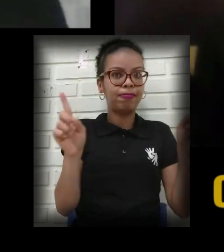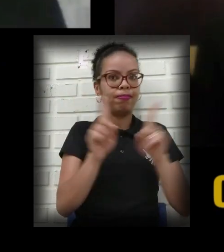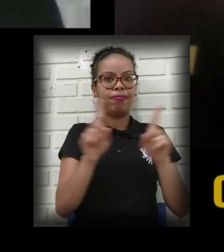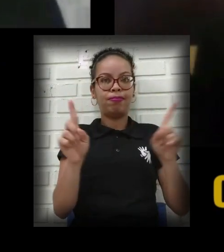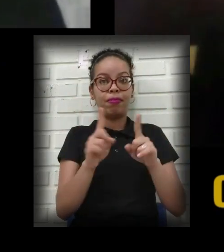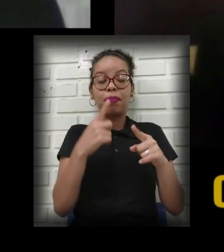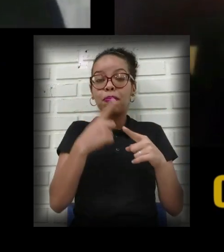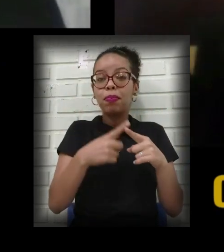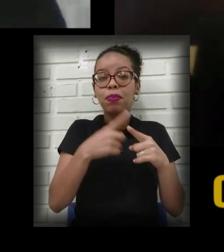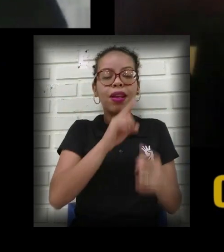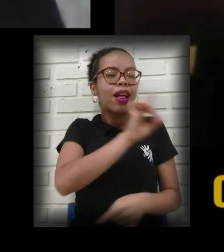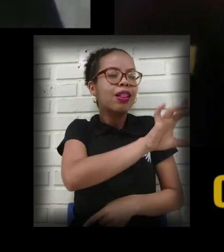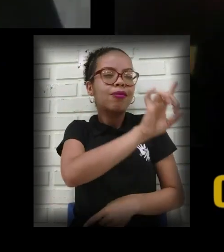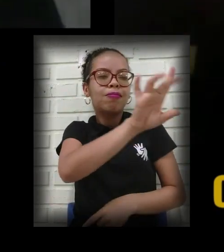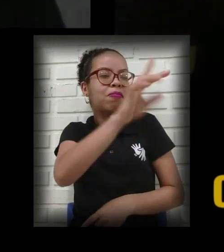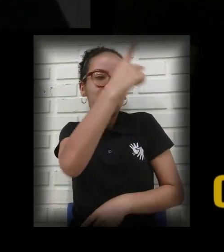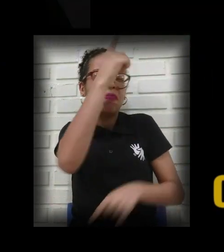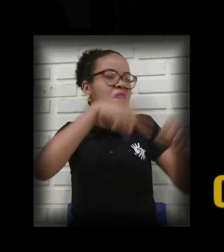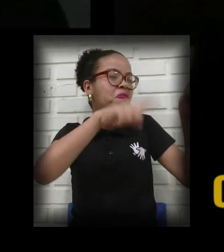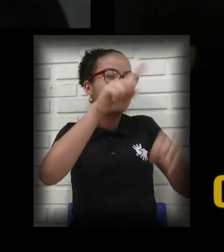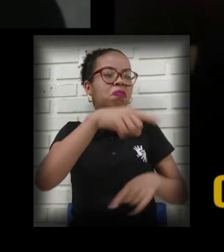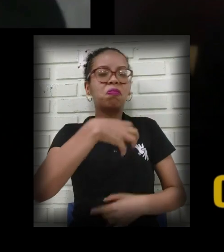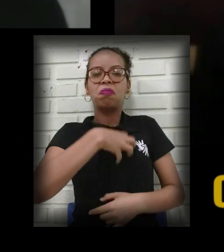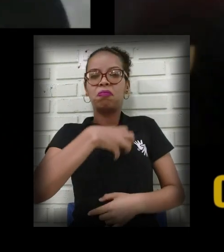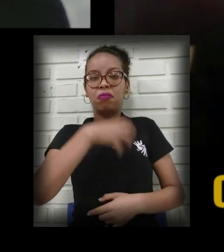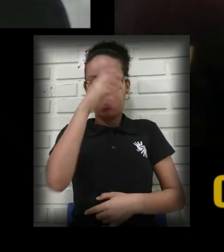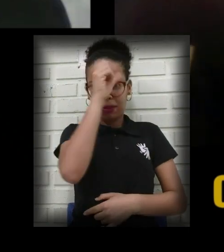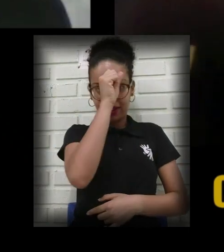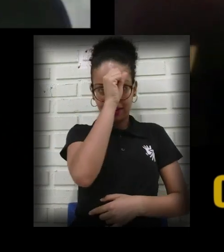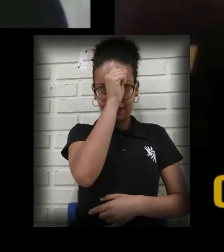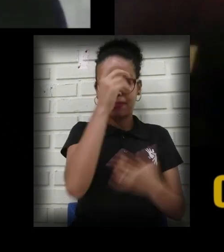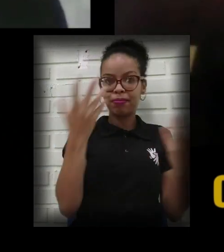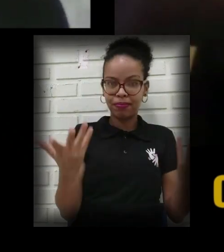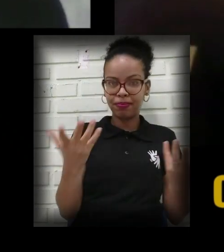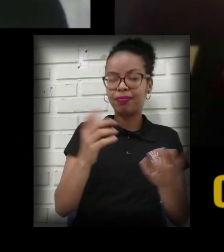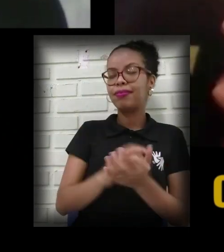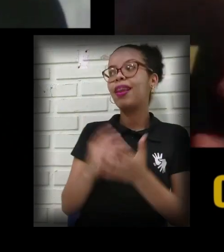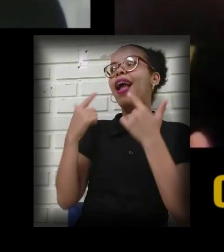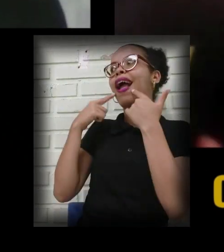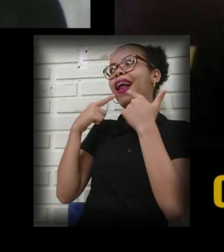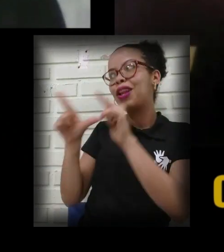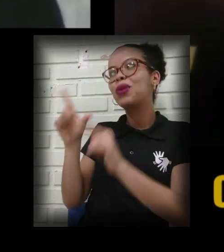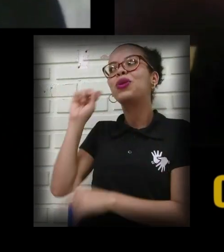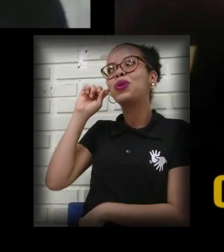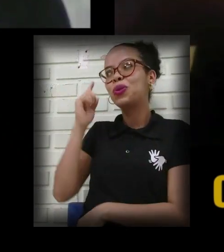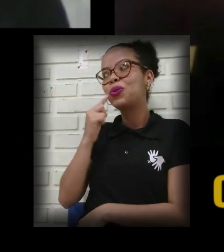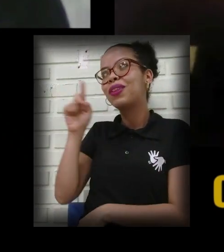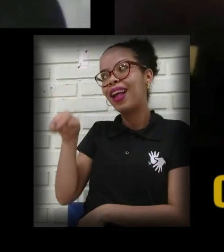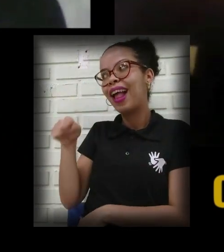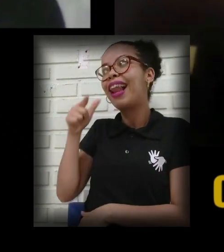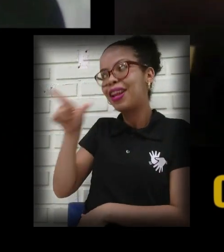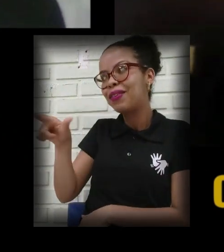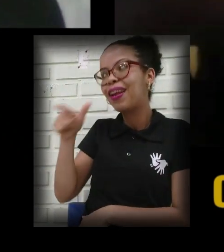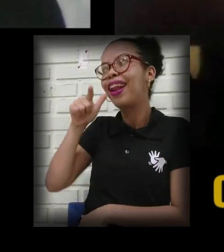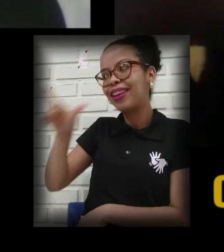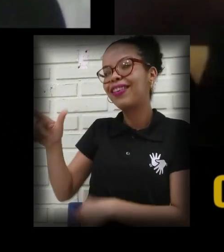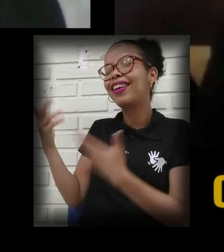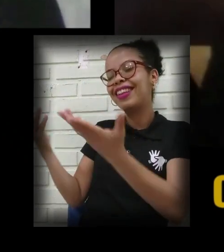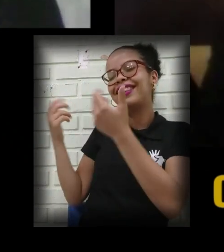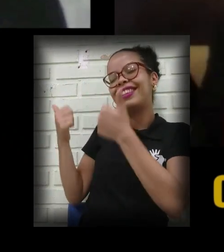um jeito de aprender, né? A língua dos surdos. A língua. Língua. A